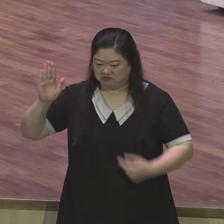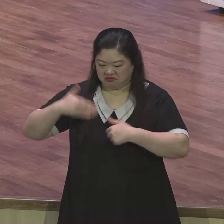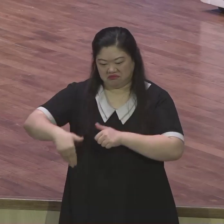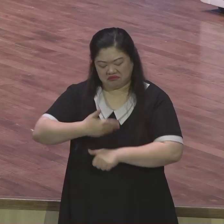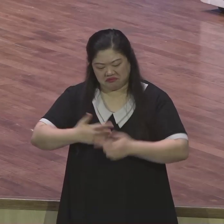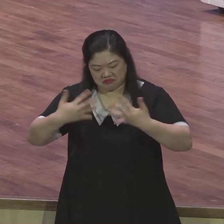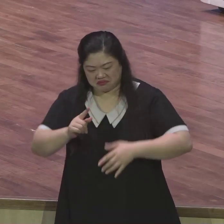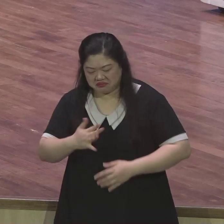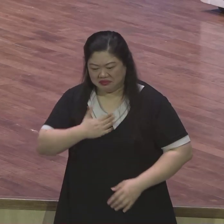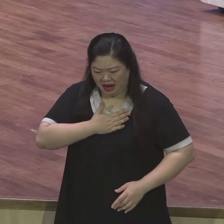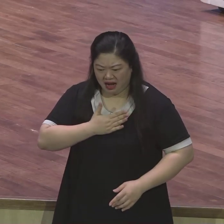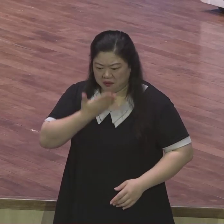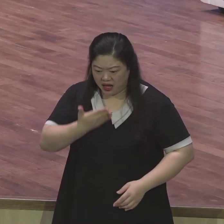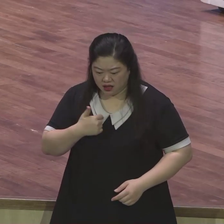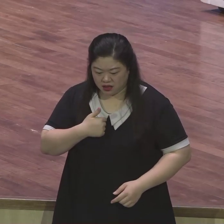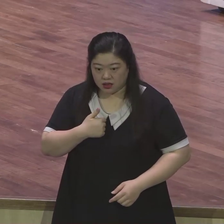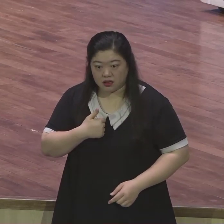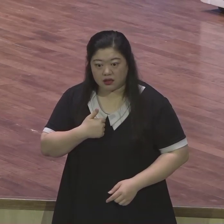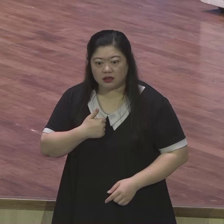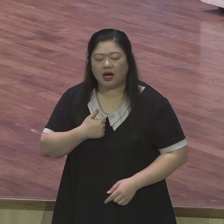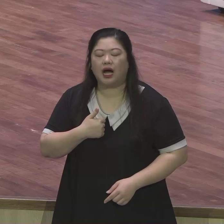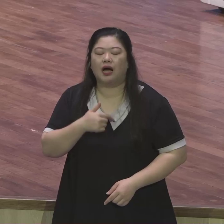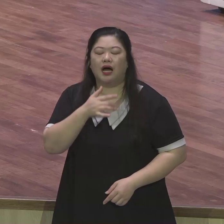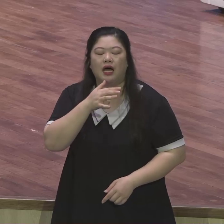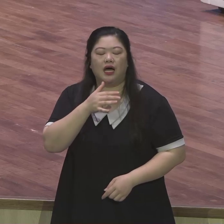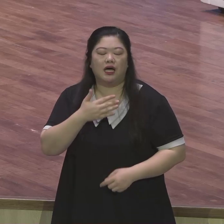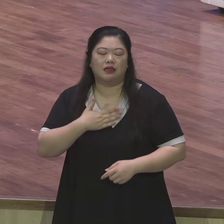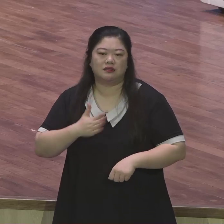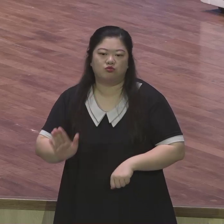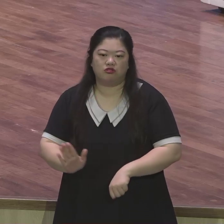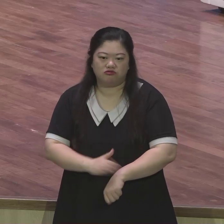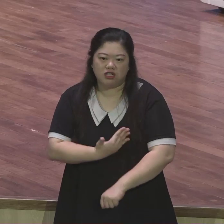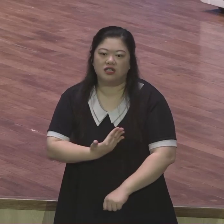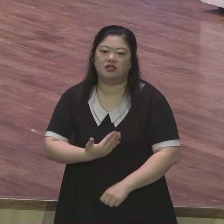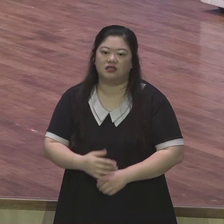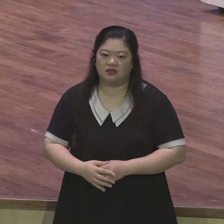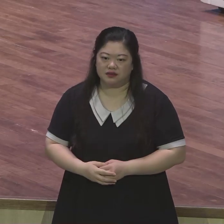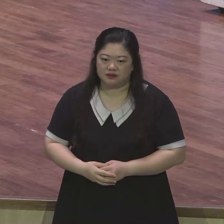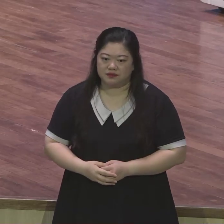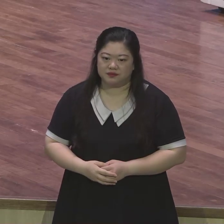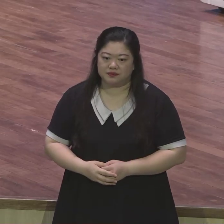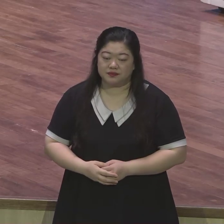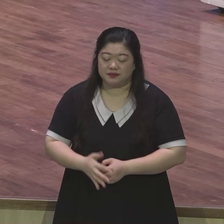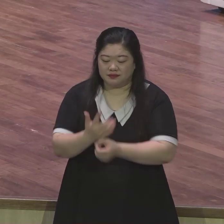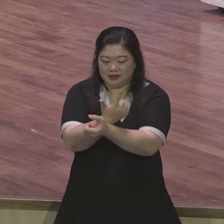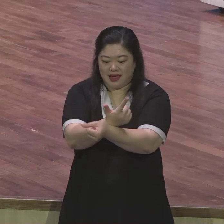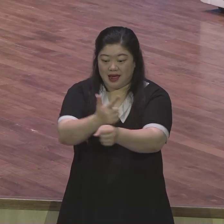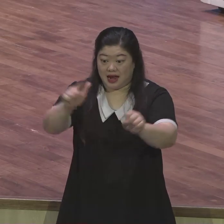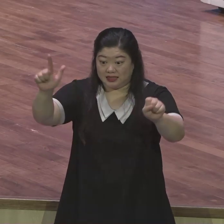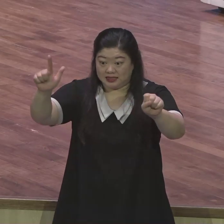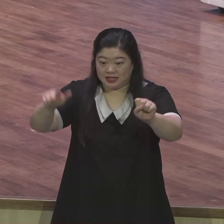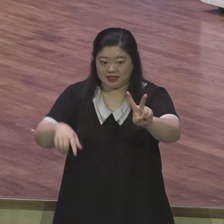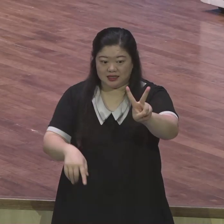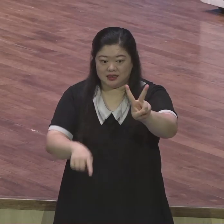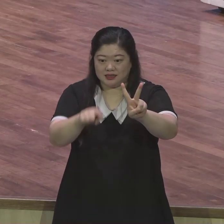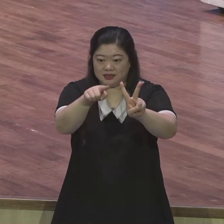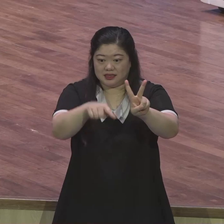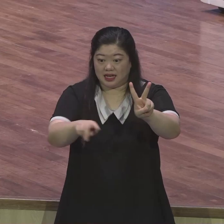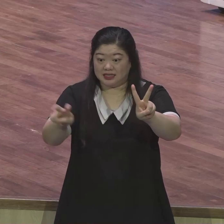조건보고 아닙니다 갈라데스의 2장 20절은 내가 참는 게 아니라 나는 죽고 여약한 나는